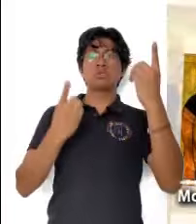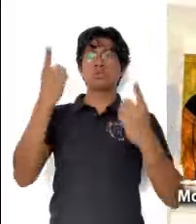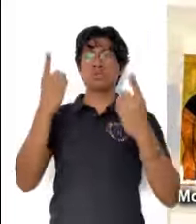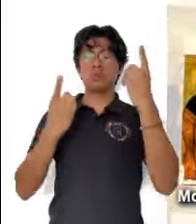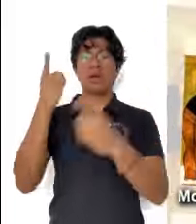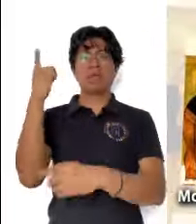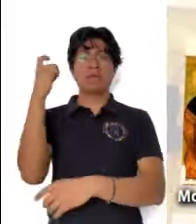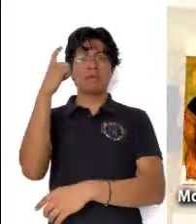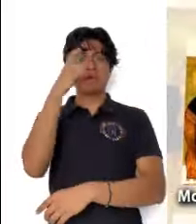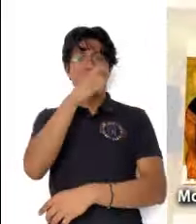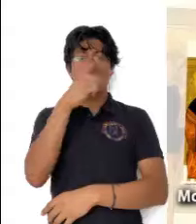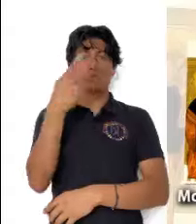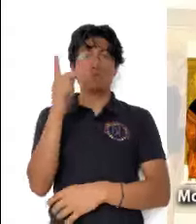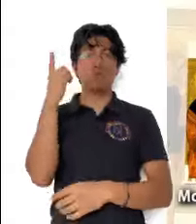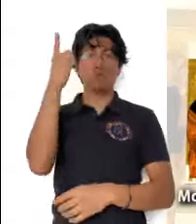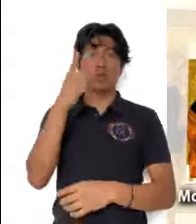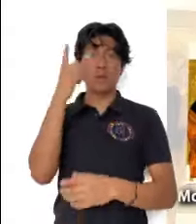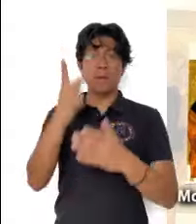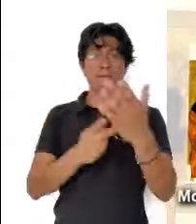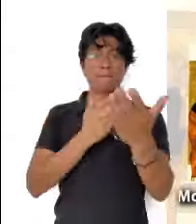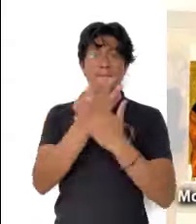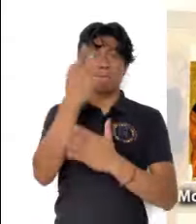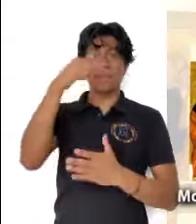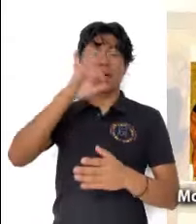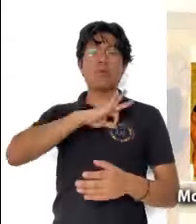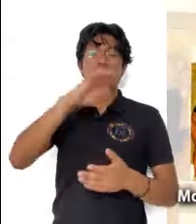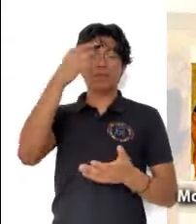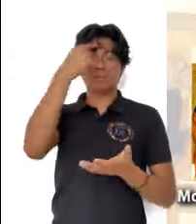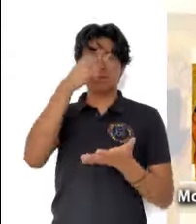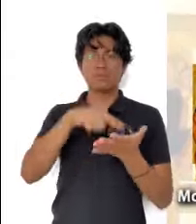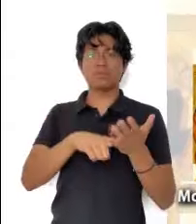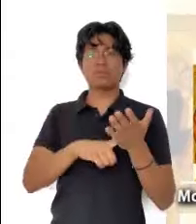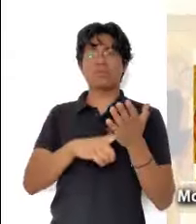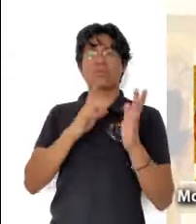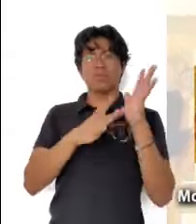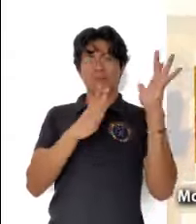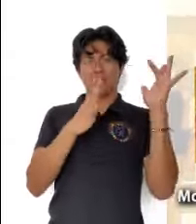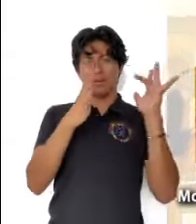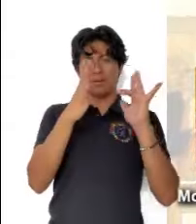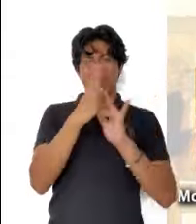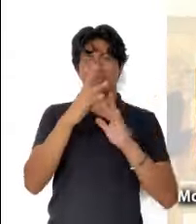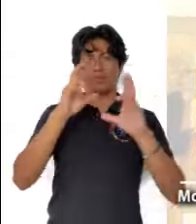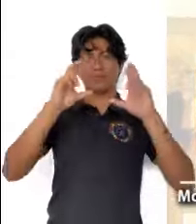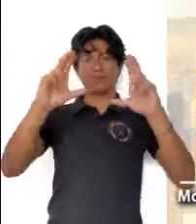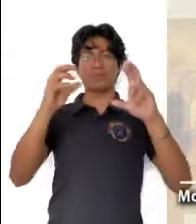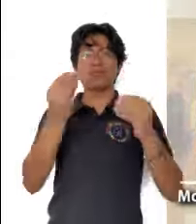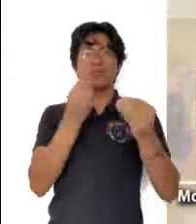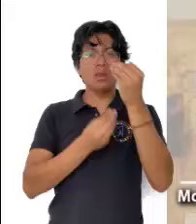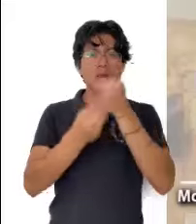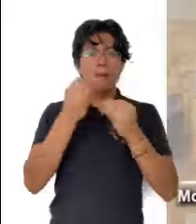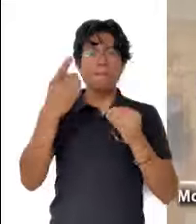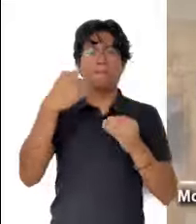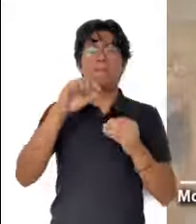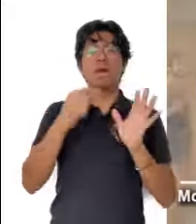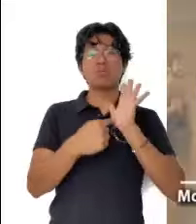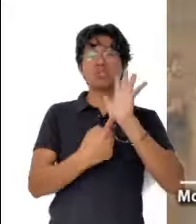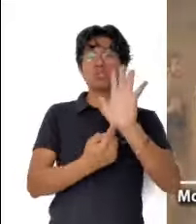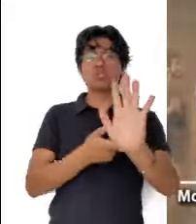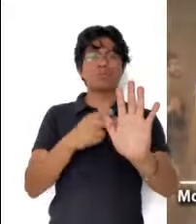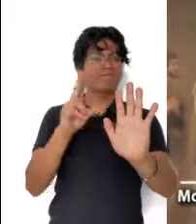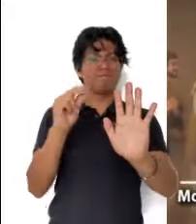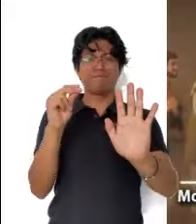Ante la duda y dificultades que presentan sus discípulos para creer, Jesús recurre al símbolo de la comida